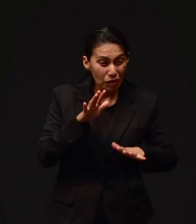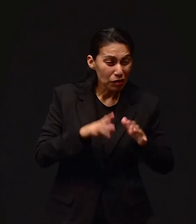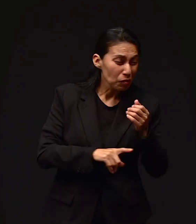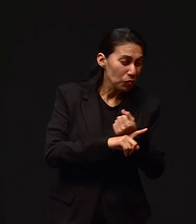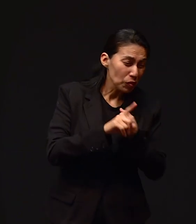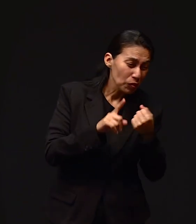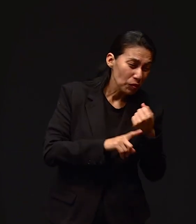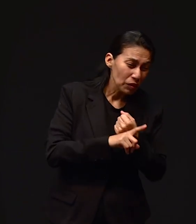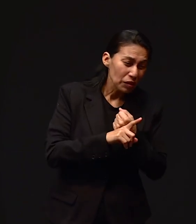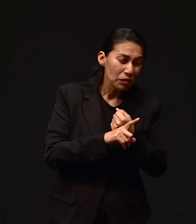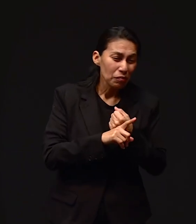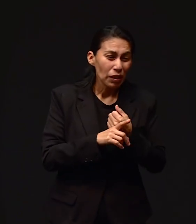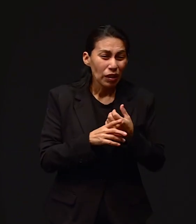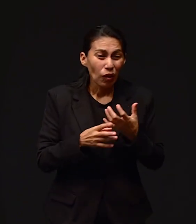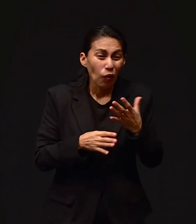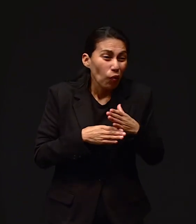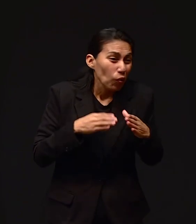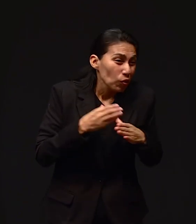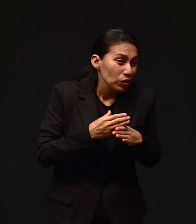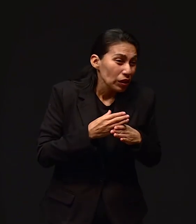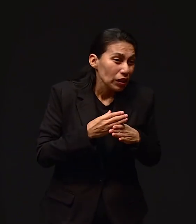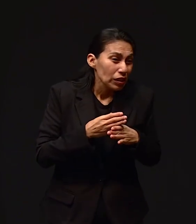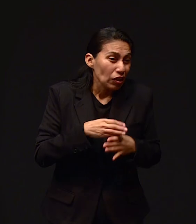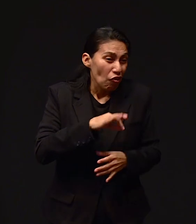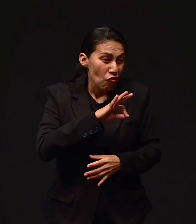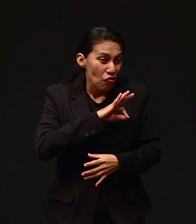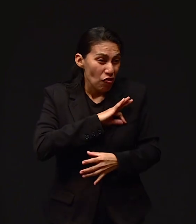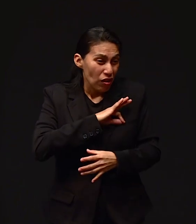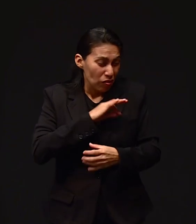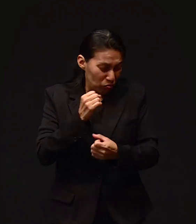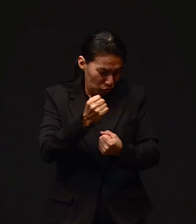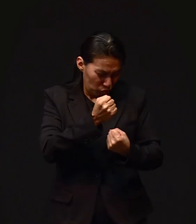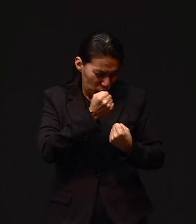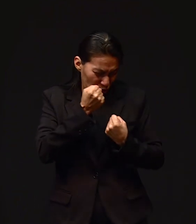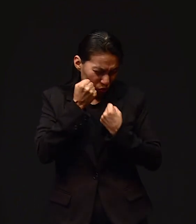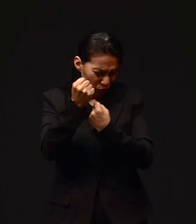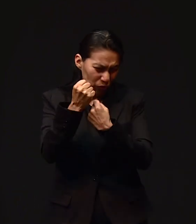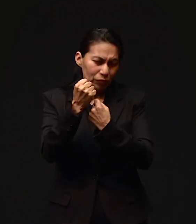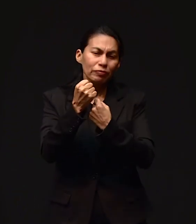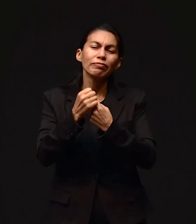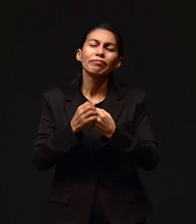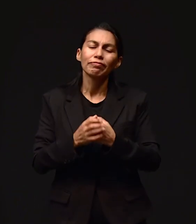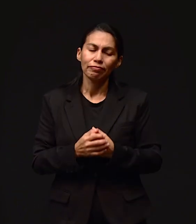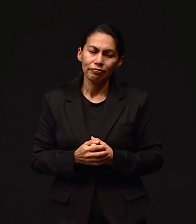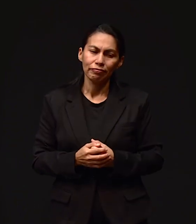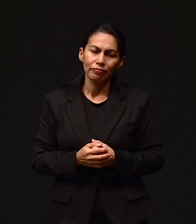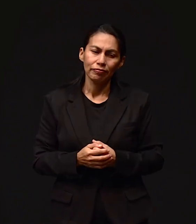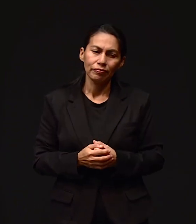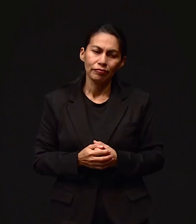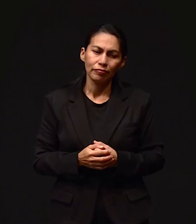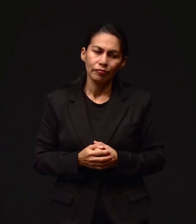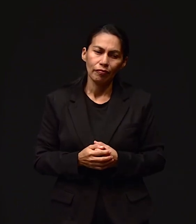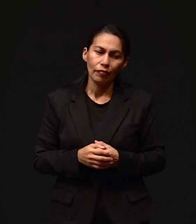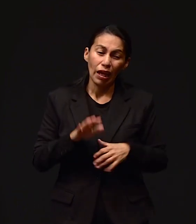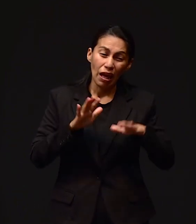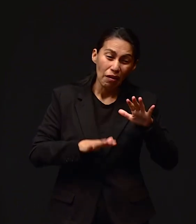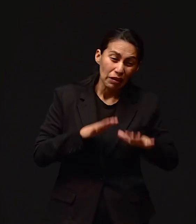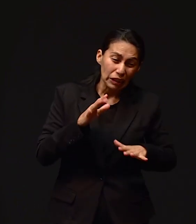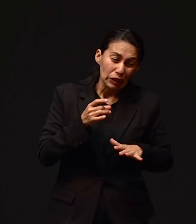que nos permiten afirmar nuestra fe en Dios. Gracias. Podrían ser